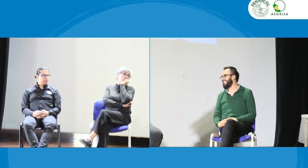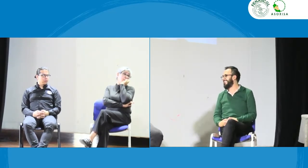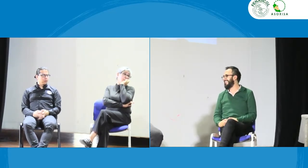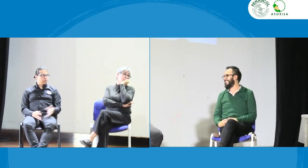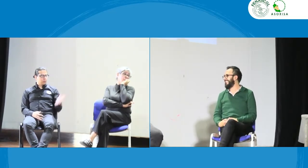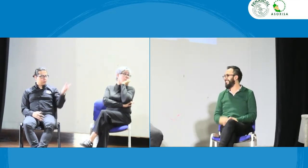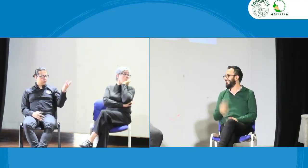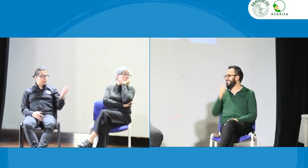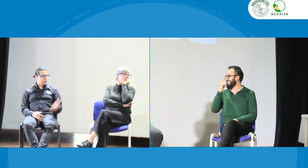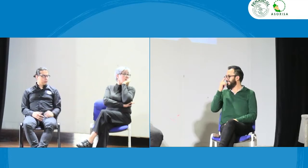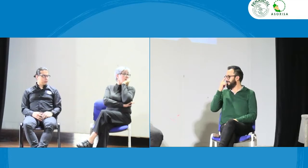adelante Sebastián